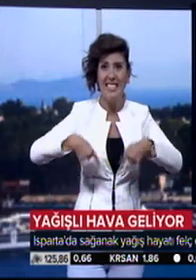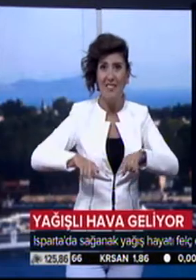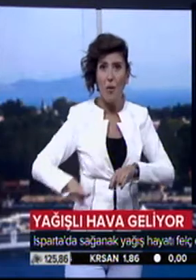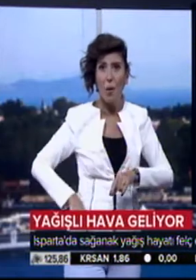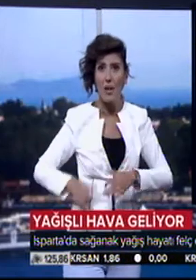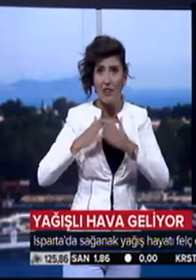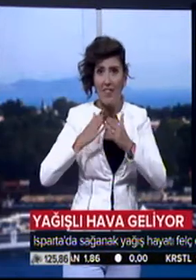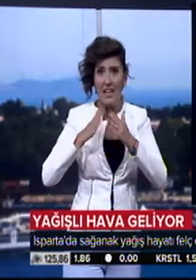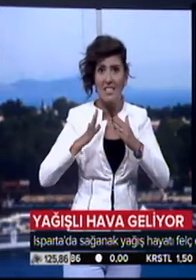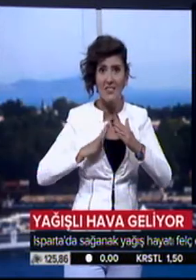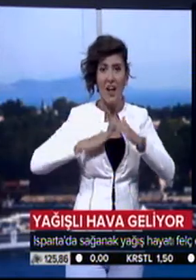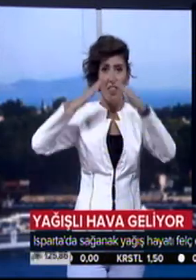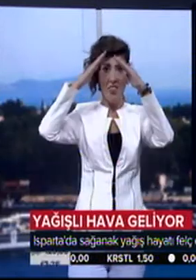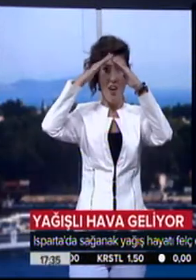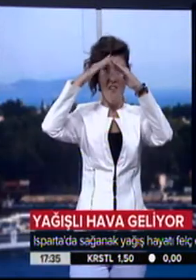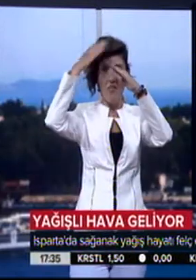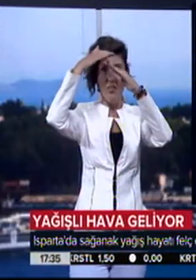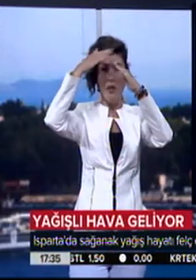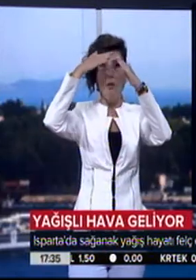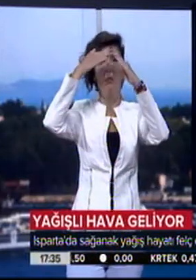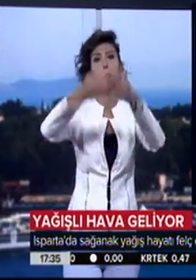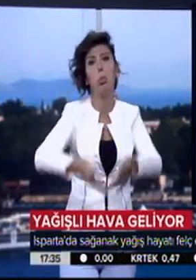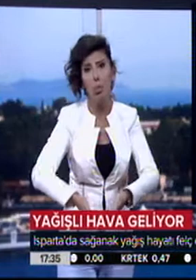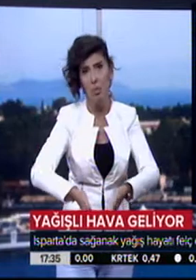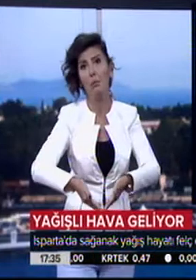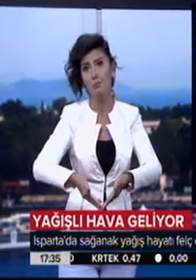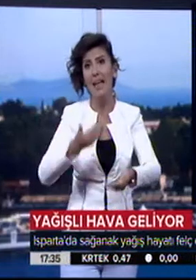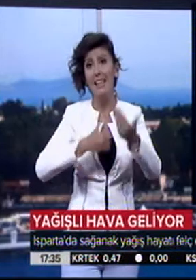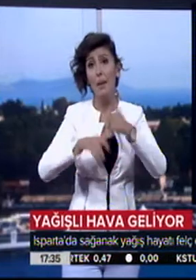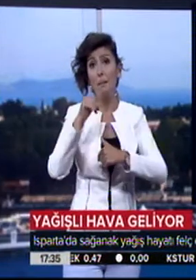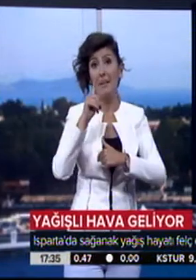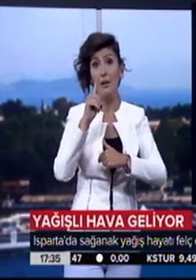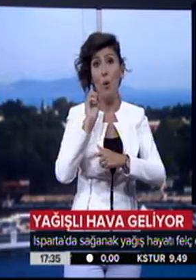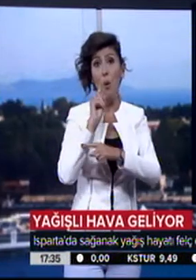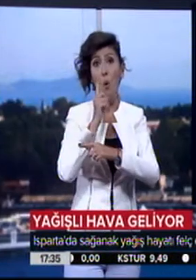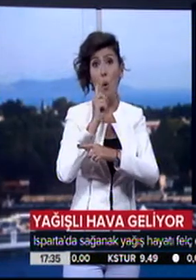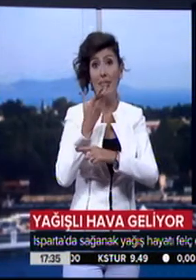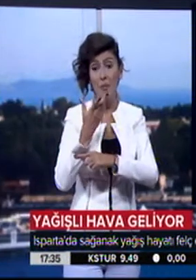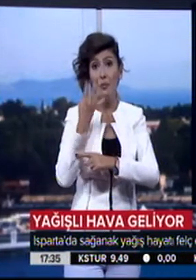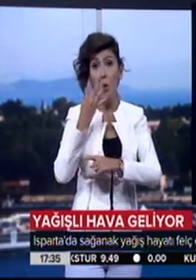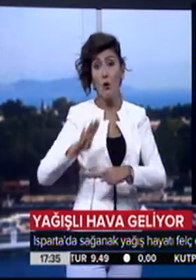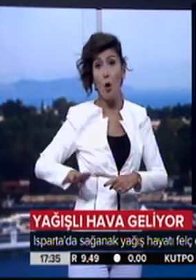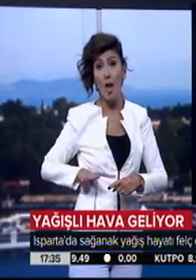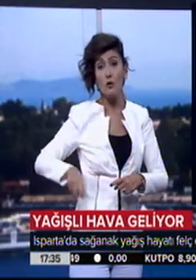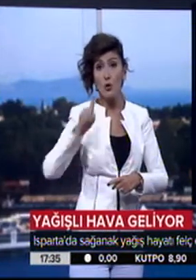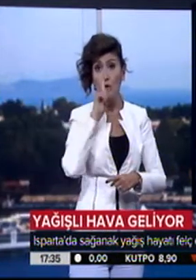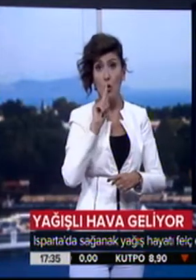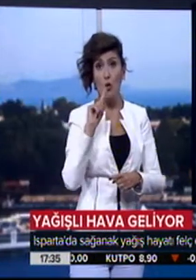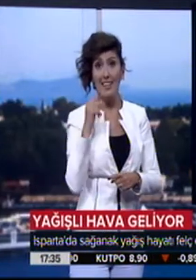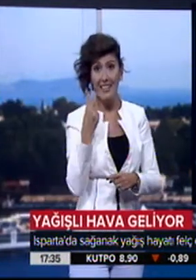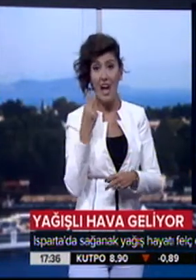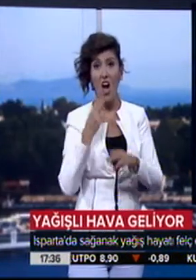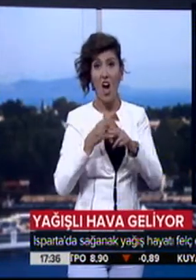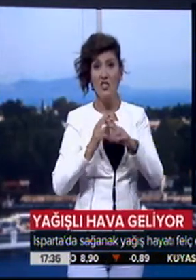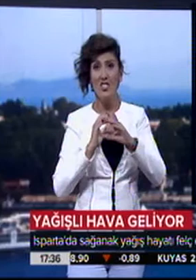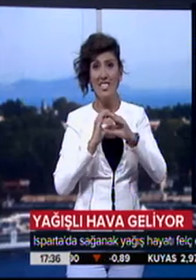sınıfın alçıpan tavanı kuvvetli rüzgarın etkisiyle düştü. Yaralanan bir öğretim görevlisiyle 4 öğrenci 112 acil servis ekiplerince